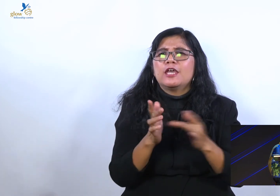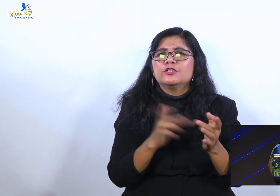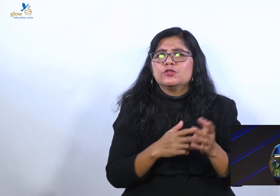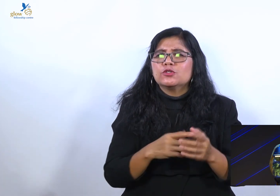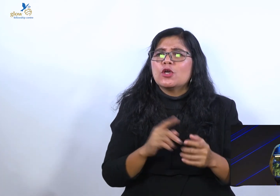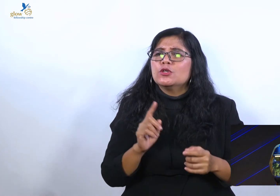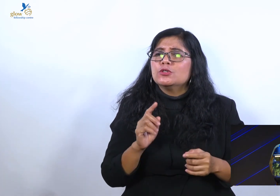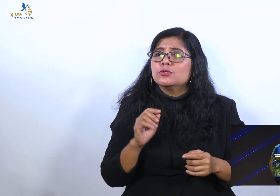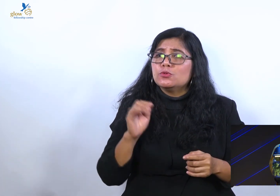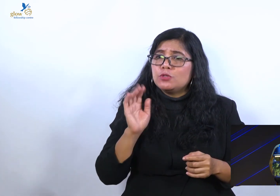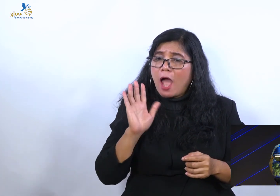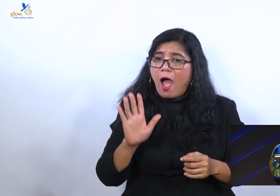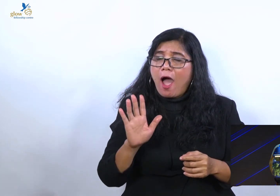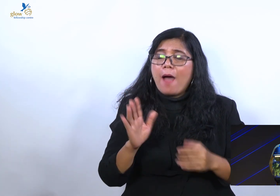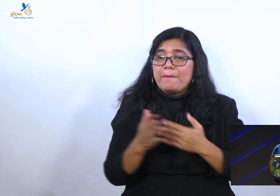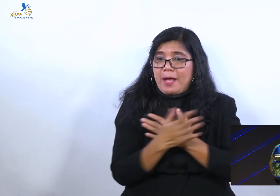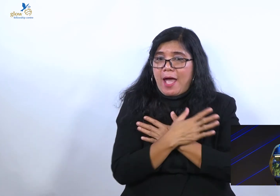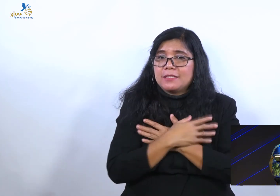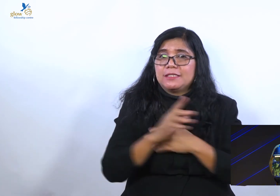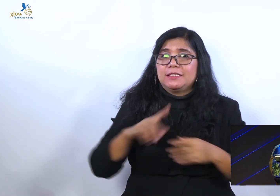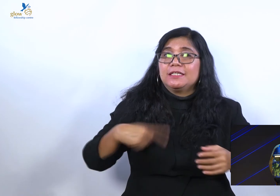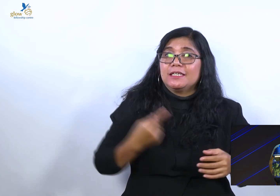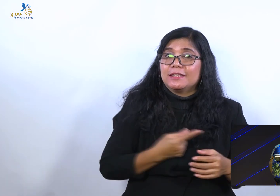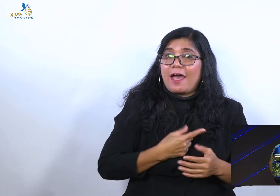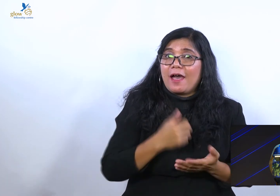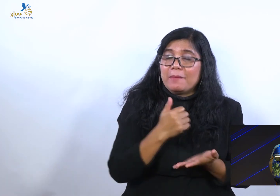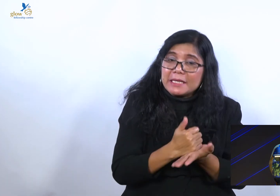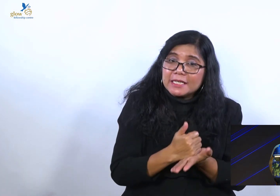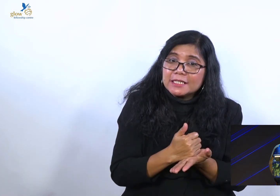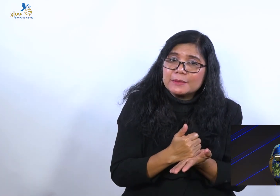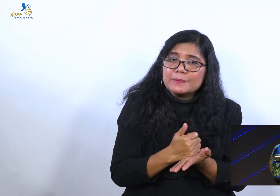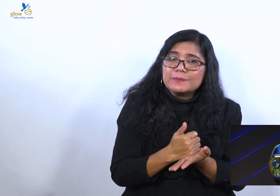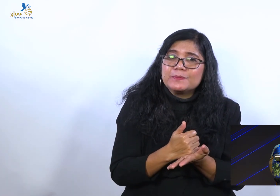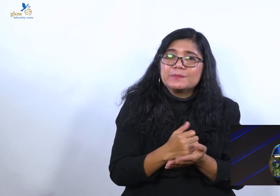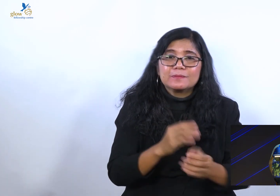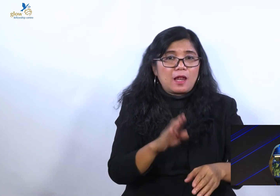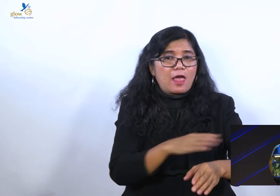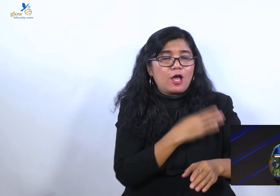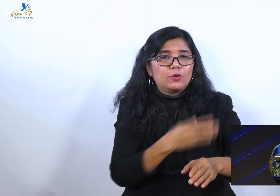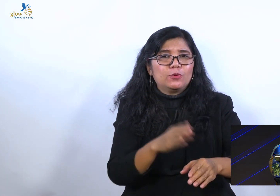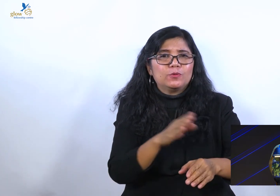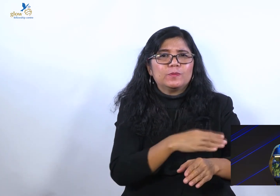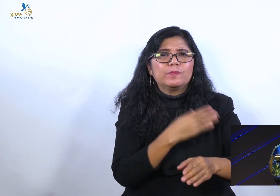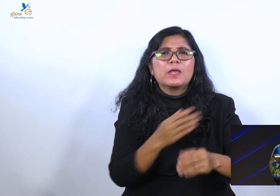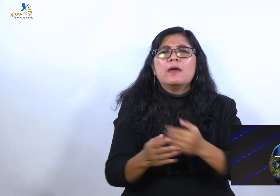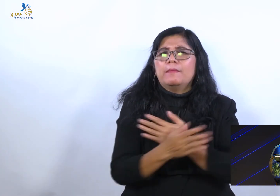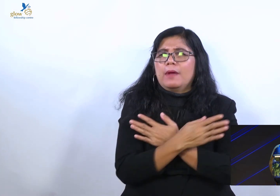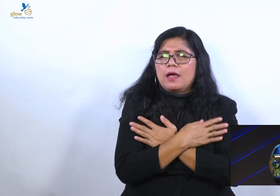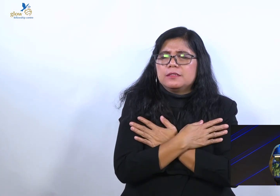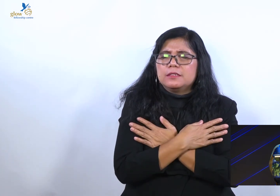Mengasihi, mengasihi, lebih sungguh.